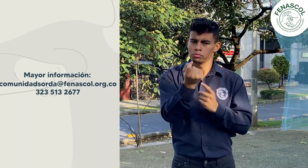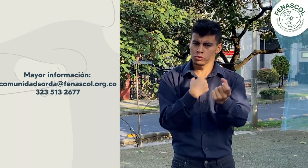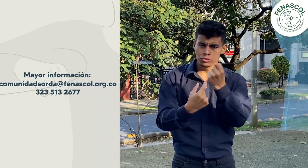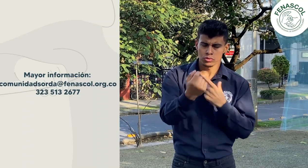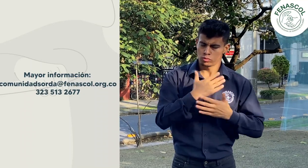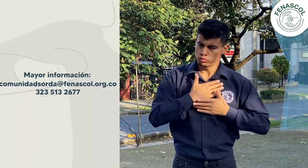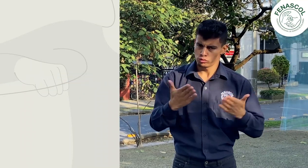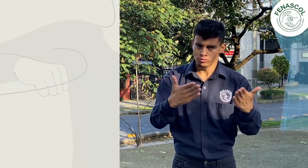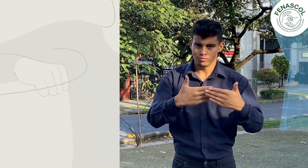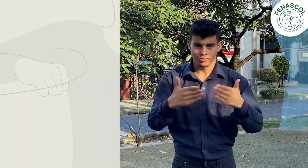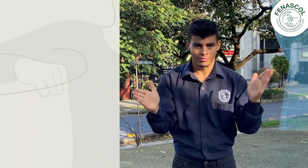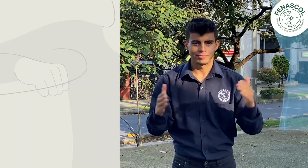a tus preguntas.